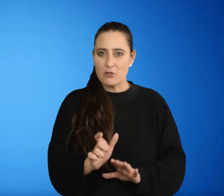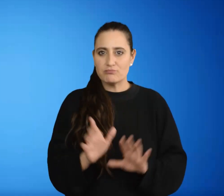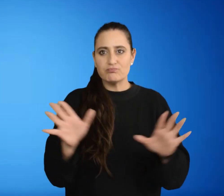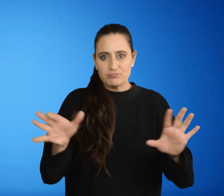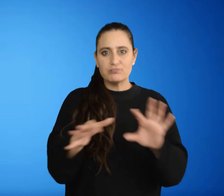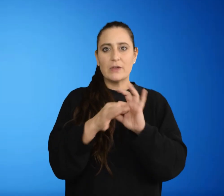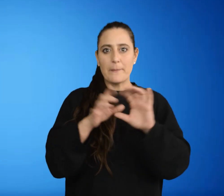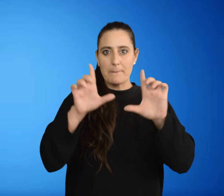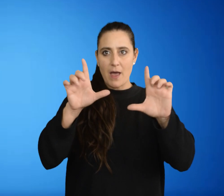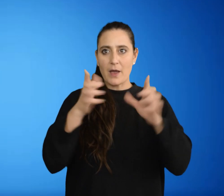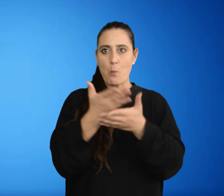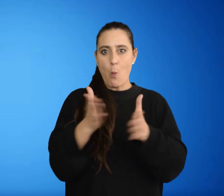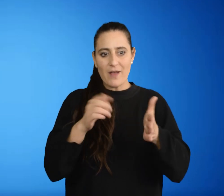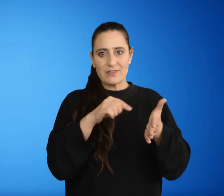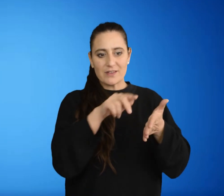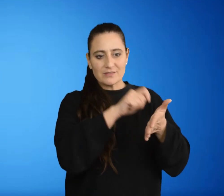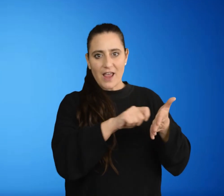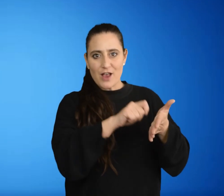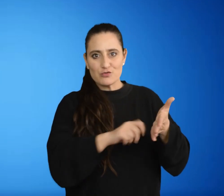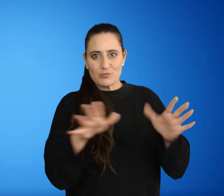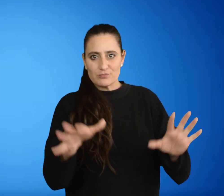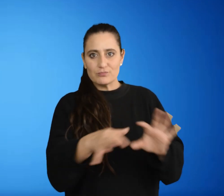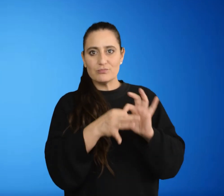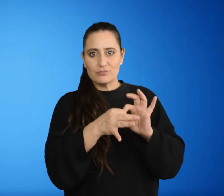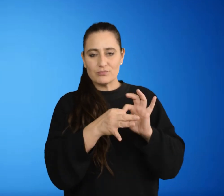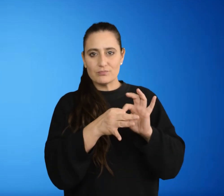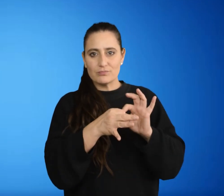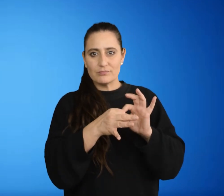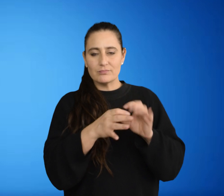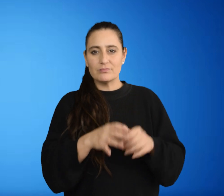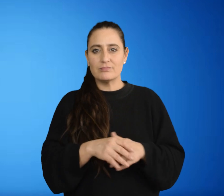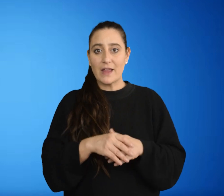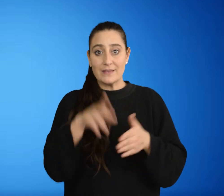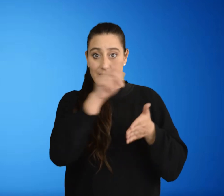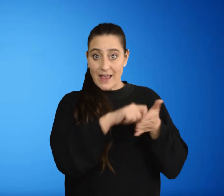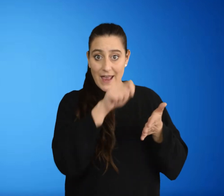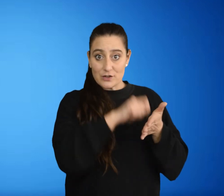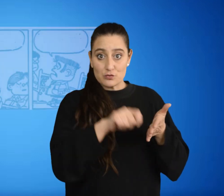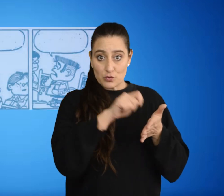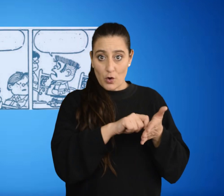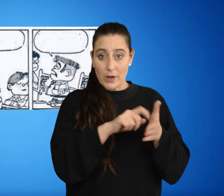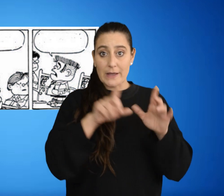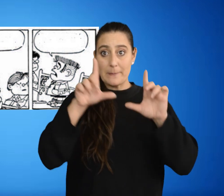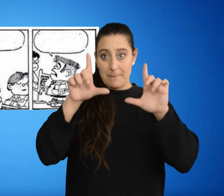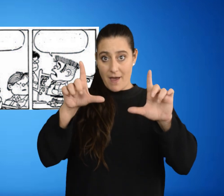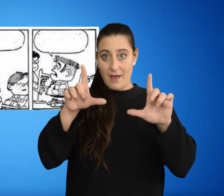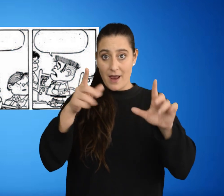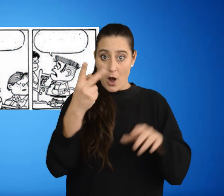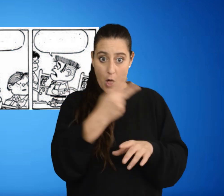significados La imagen ilustra el texto Se complementan El texto hace que la imagen